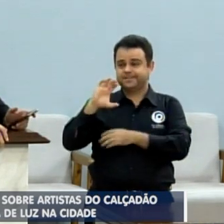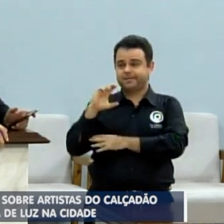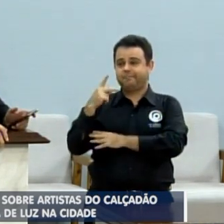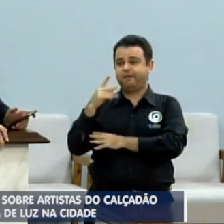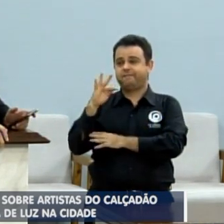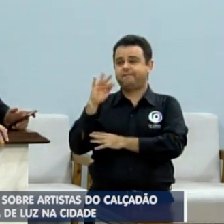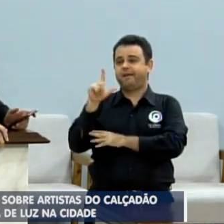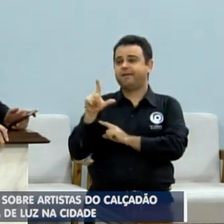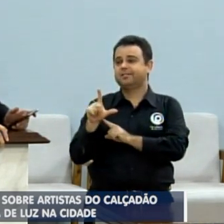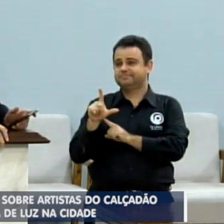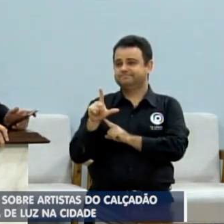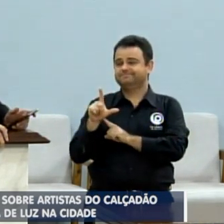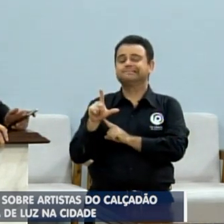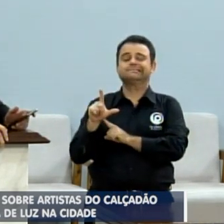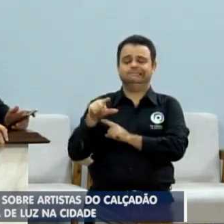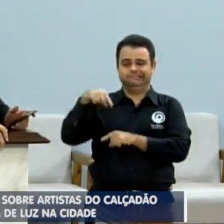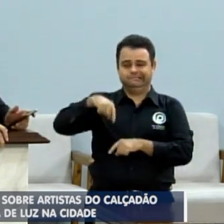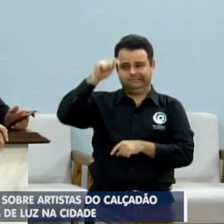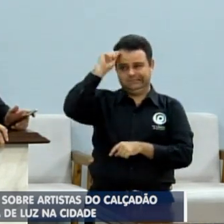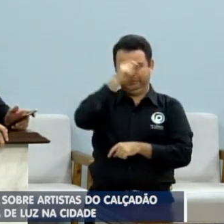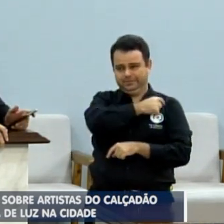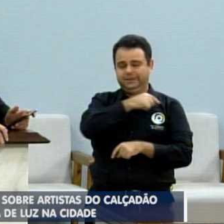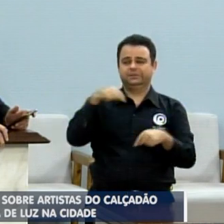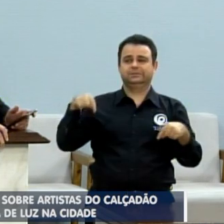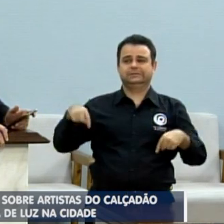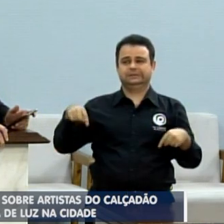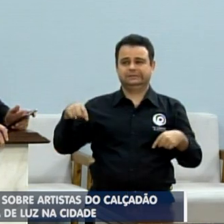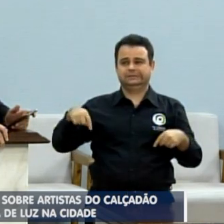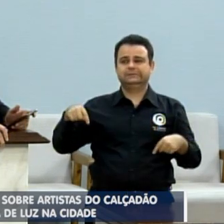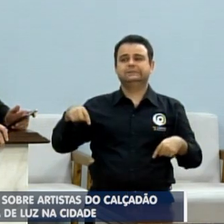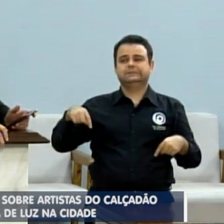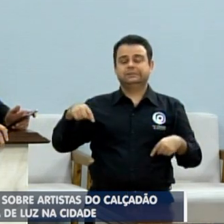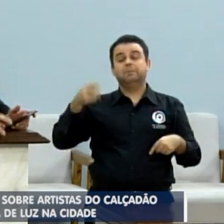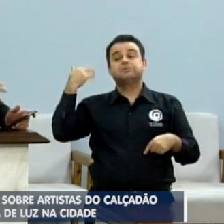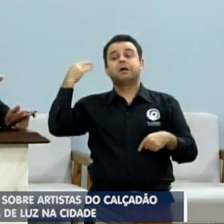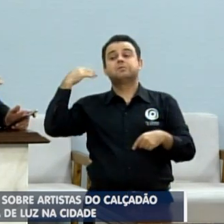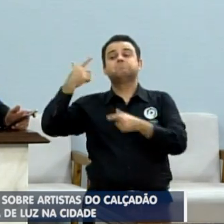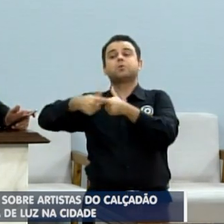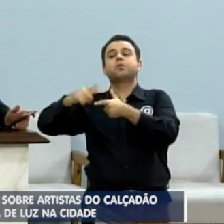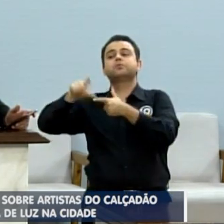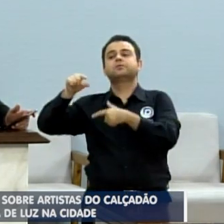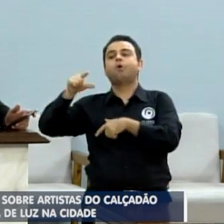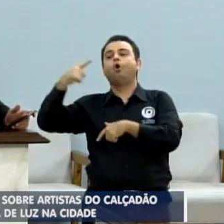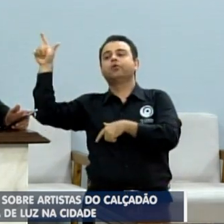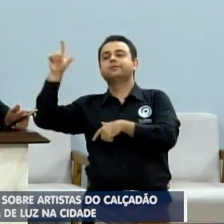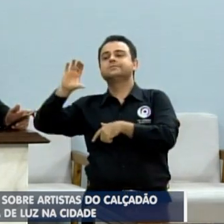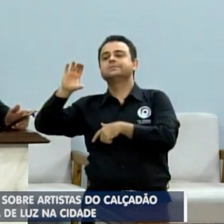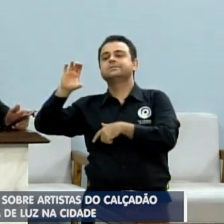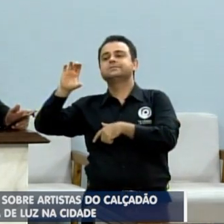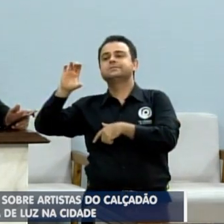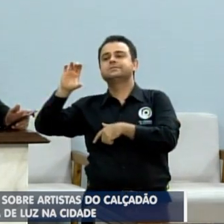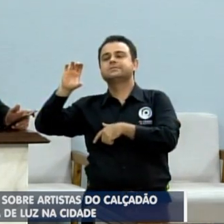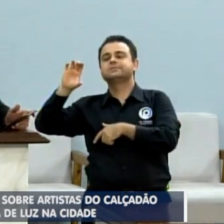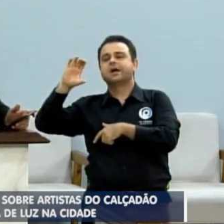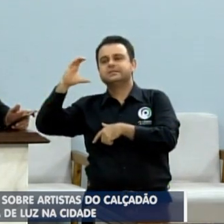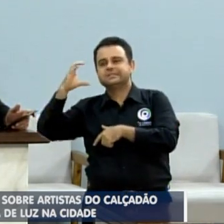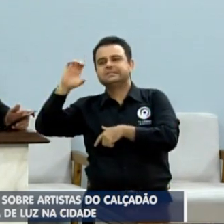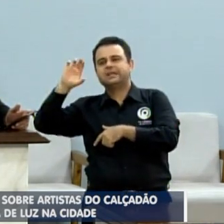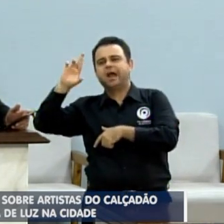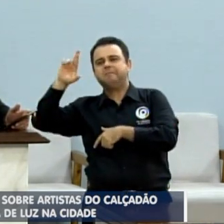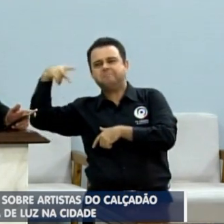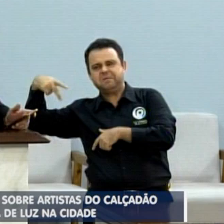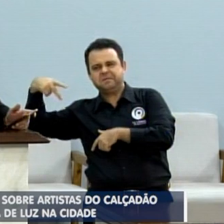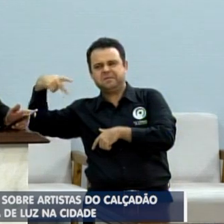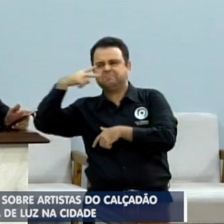CPFL em Rio Preto, um tempo atrás eu falei da SERP, que são parentes, ô Marinha, é primo,